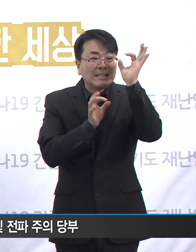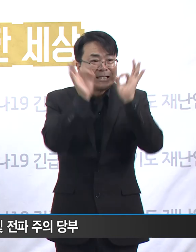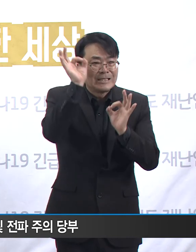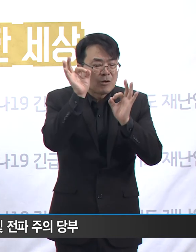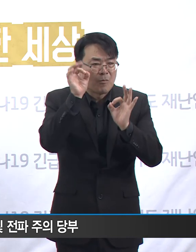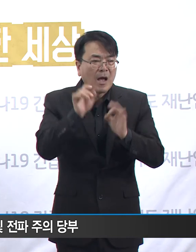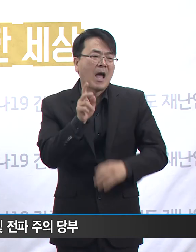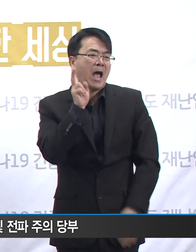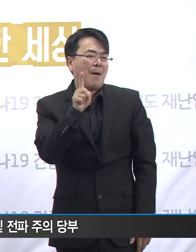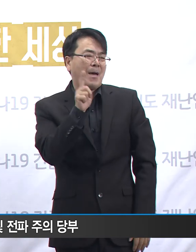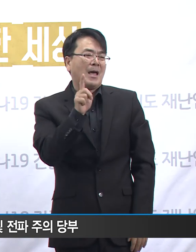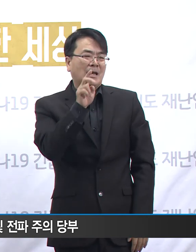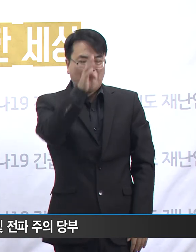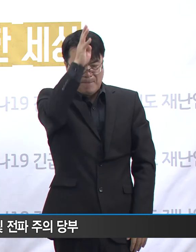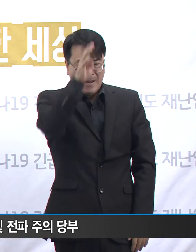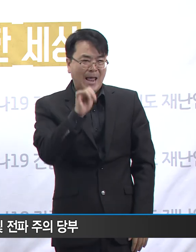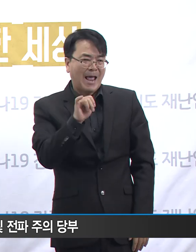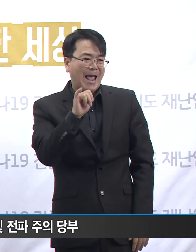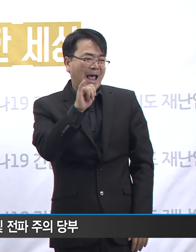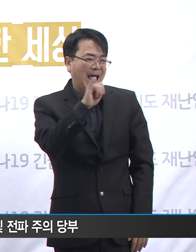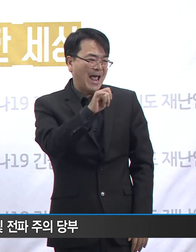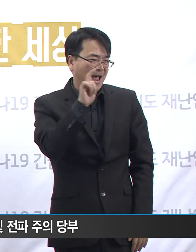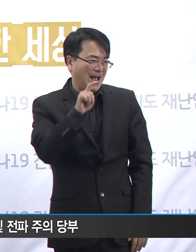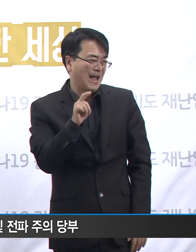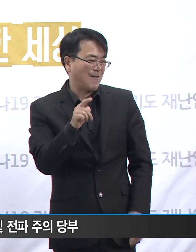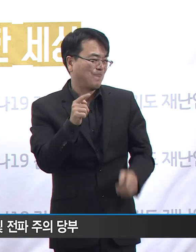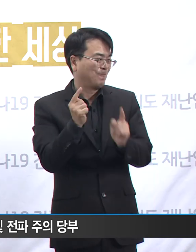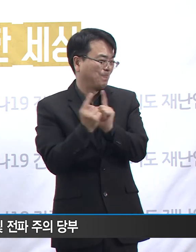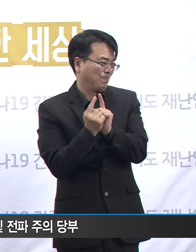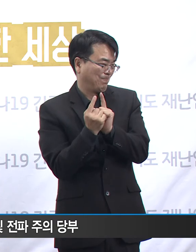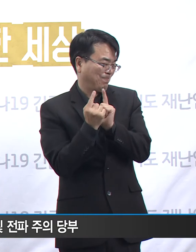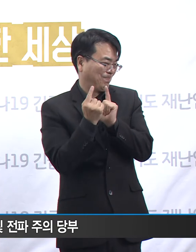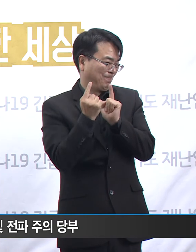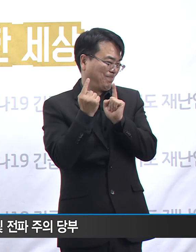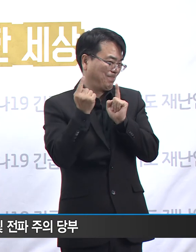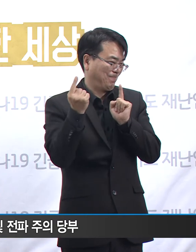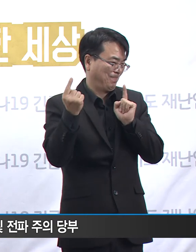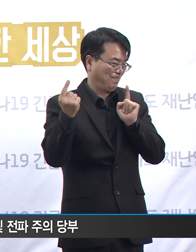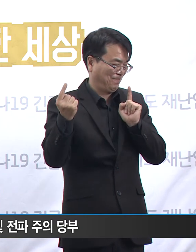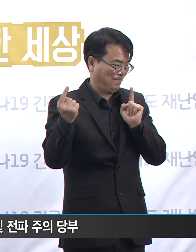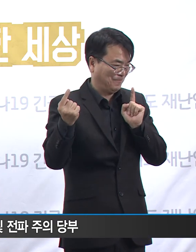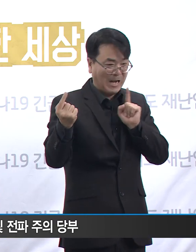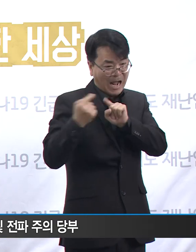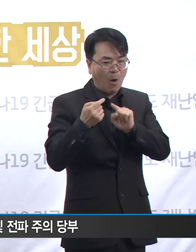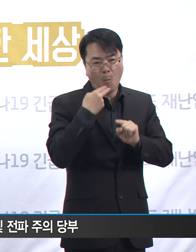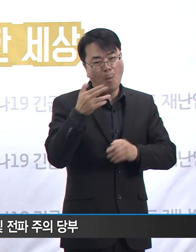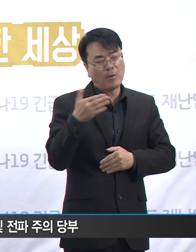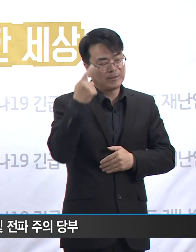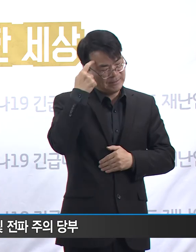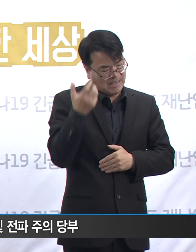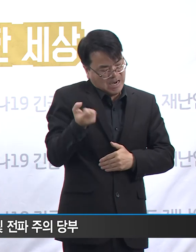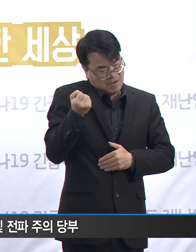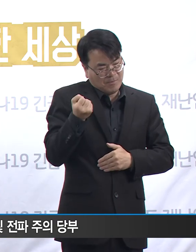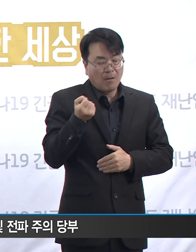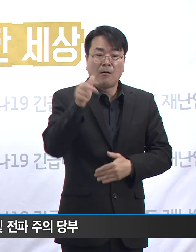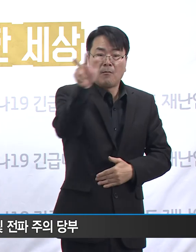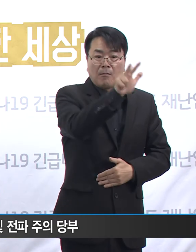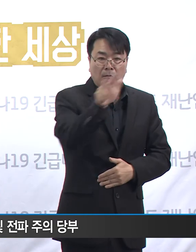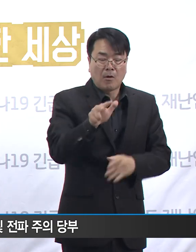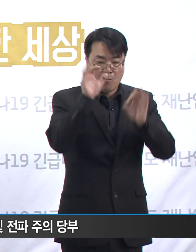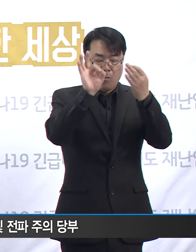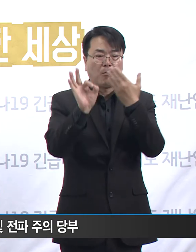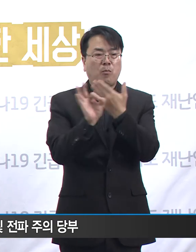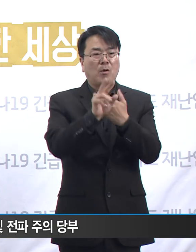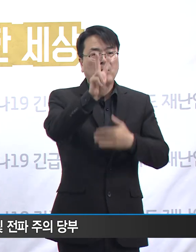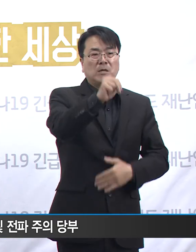바이러스가 나와 매우 멀리 떨어진 곳에 있을 거라는 그런 막연한 생각입니다. 지금까지 전국적으로 2만